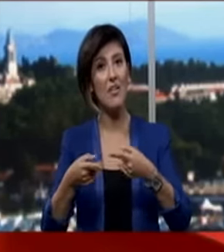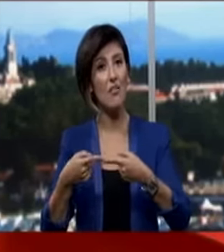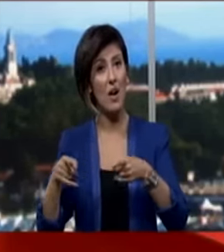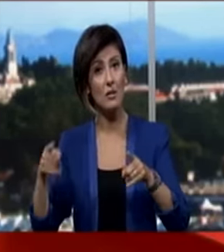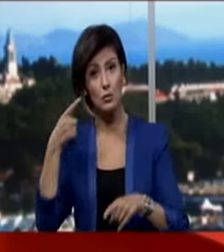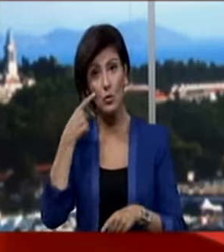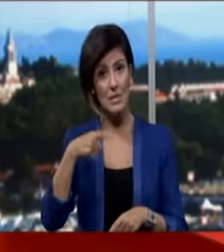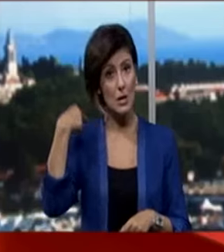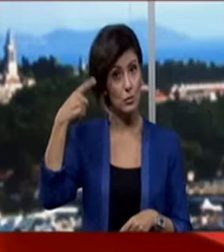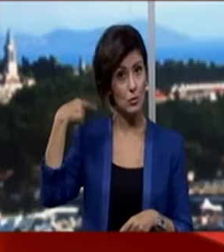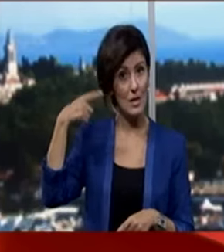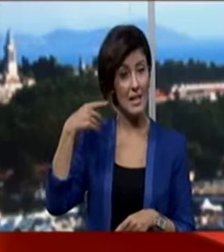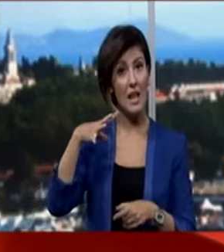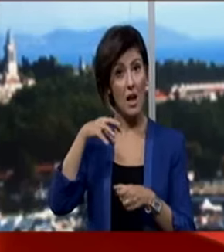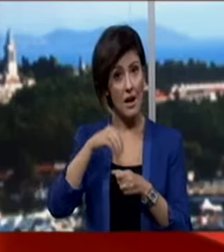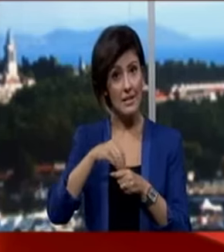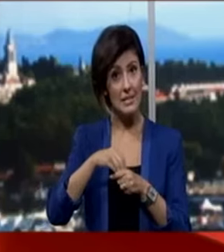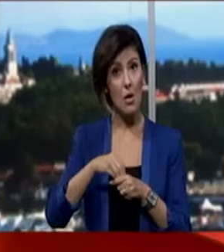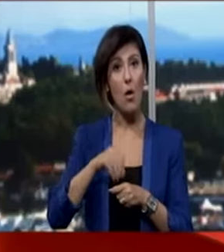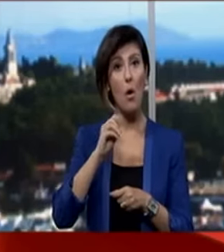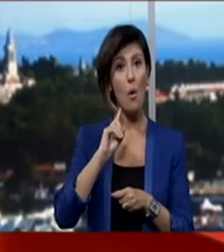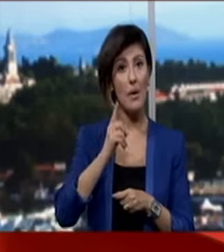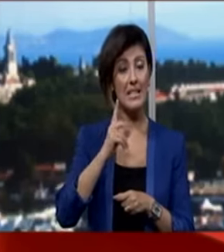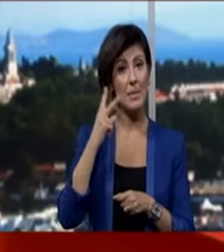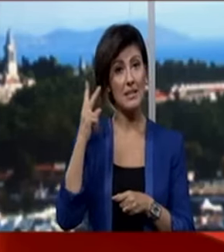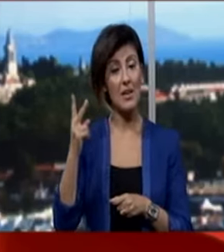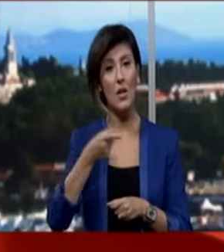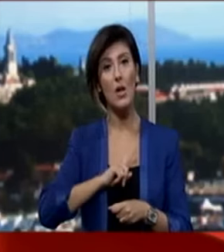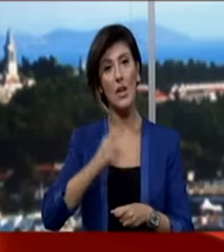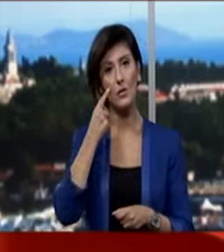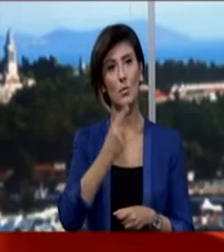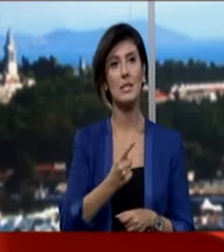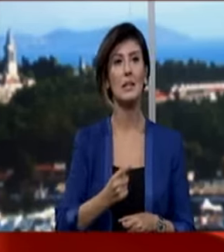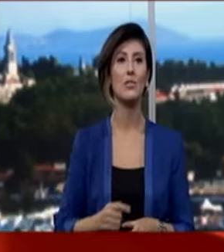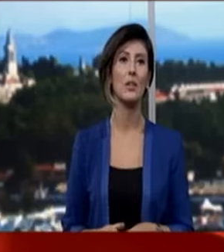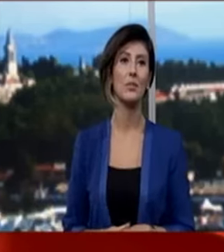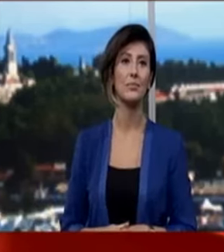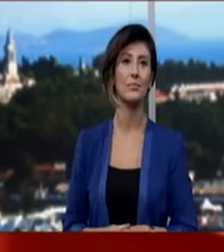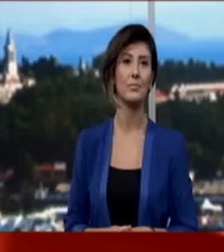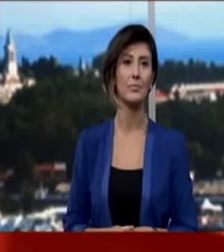farklılık gösterdiği düşünülenler arasından öğretmenleri tarafından aday gösterilecek.